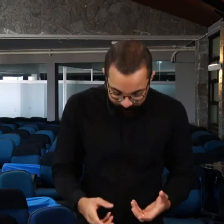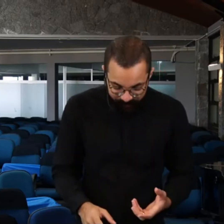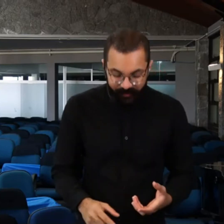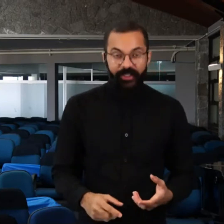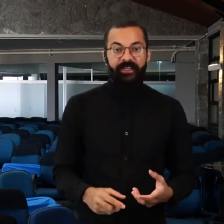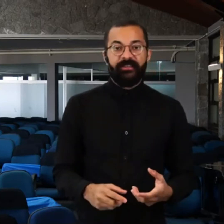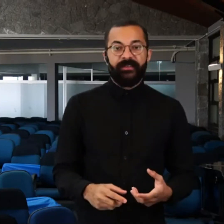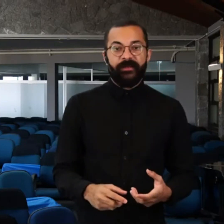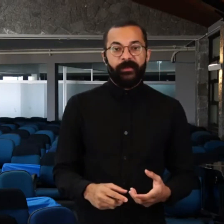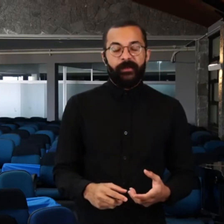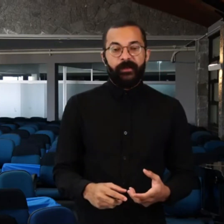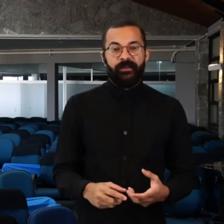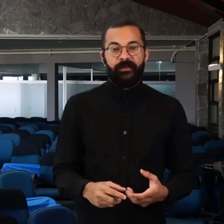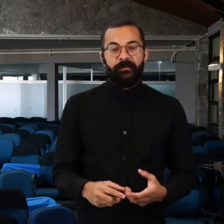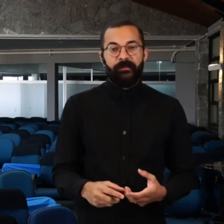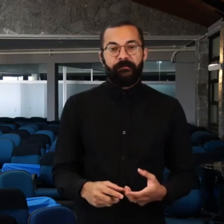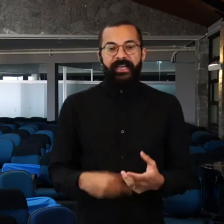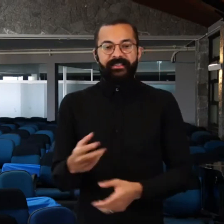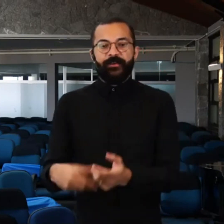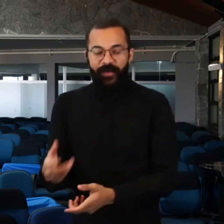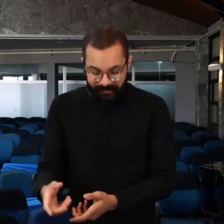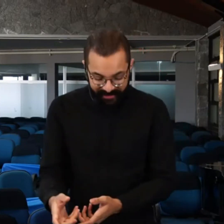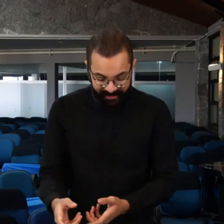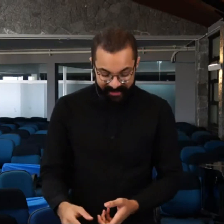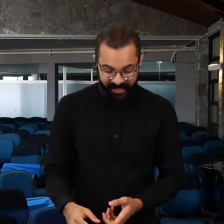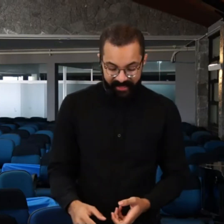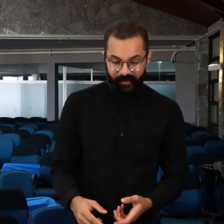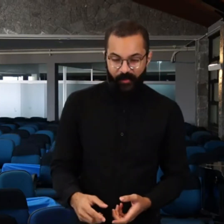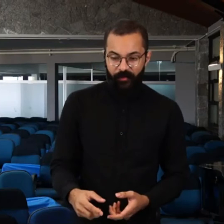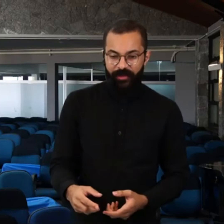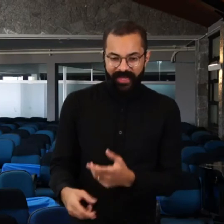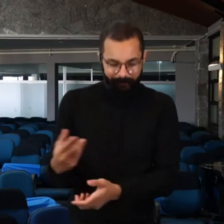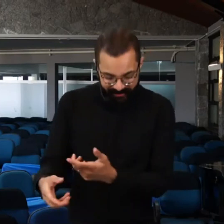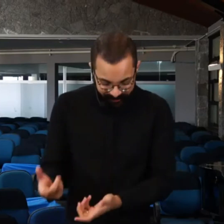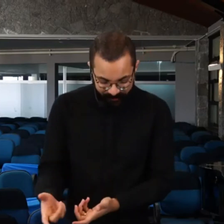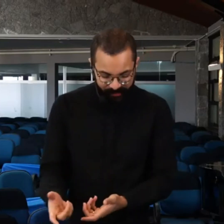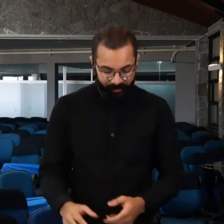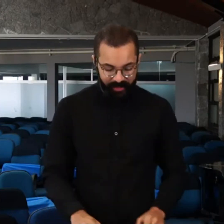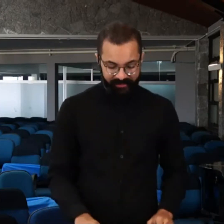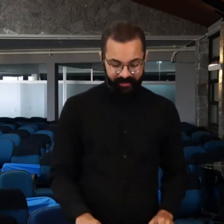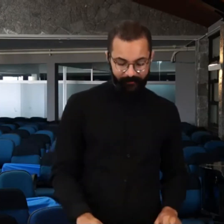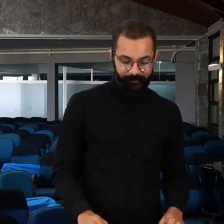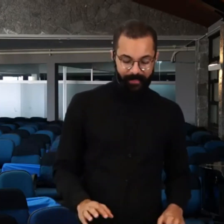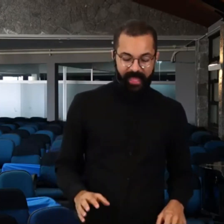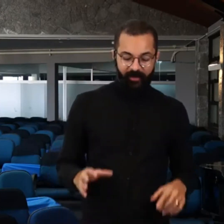insistir, mais Deus vai me atender. Então, eu não deveria persistir na oração. Agora,